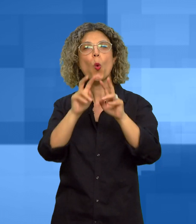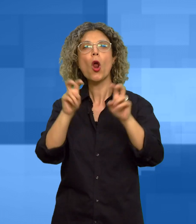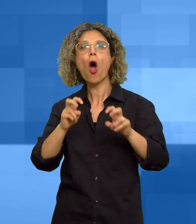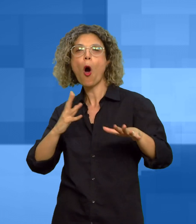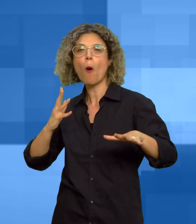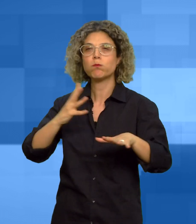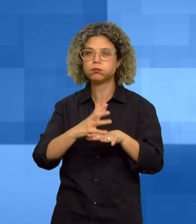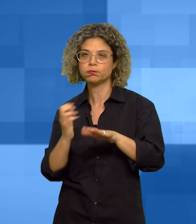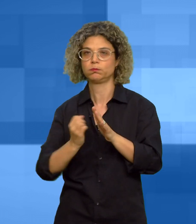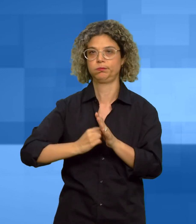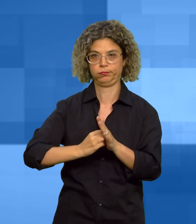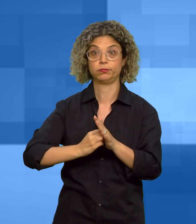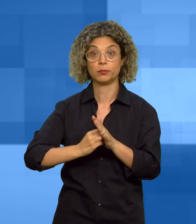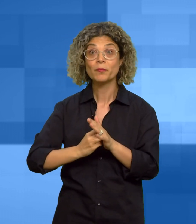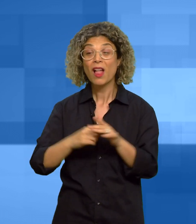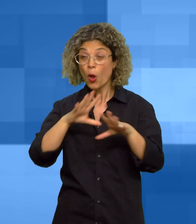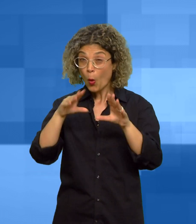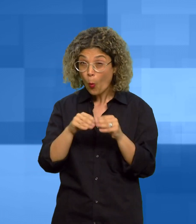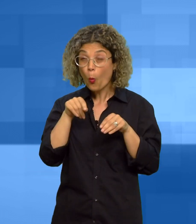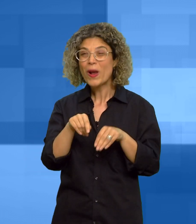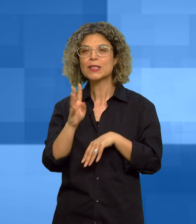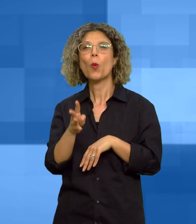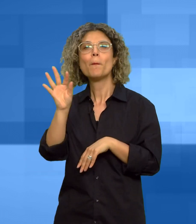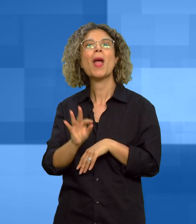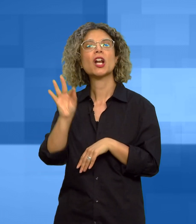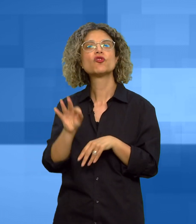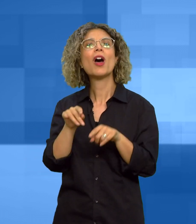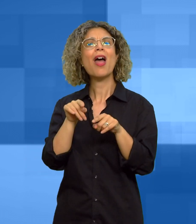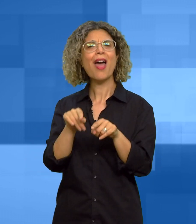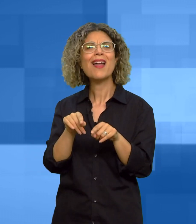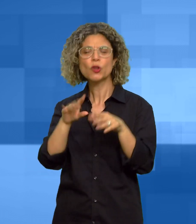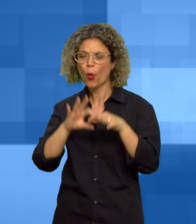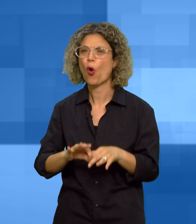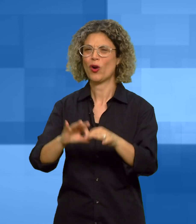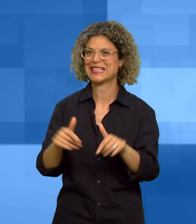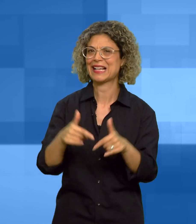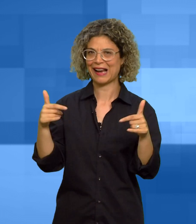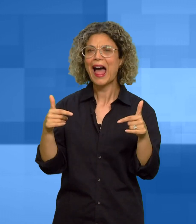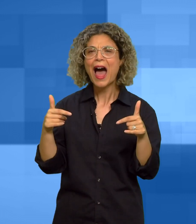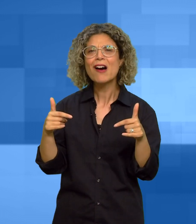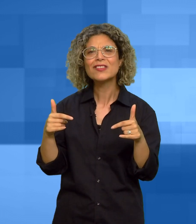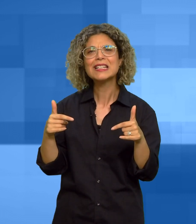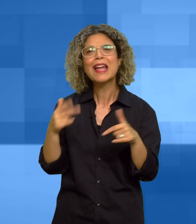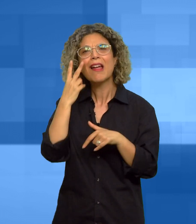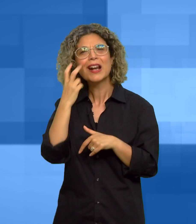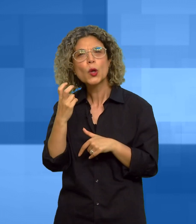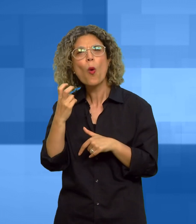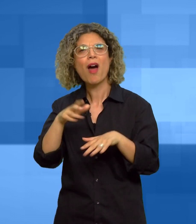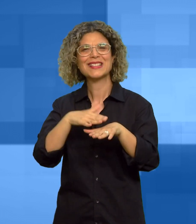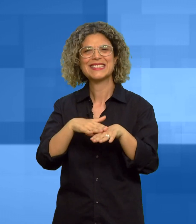tentativi di attacco. Il 14% di questi attacchi ha avuto conseguenze gravi in termini di